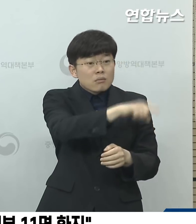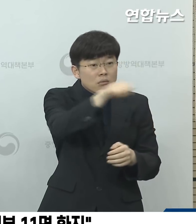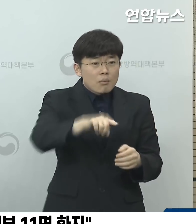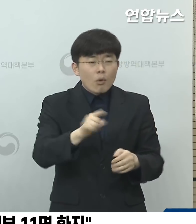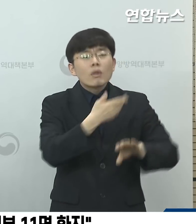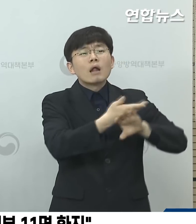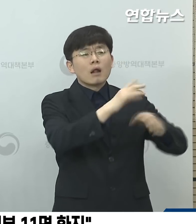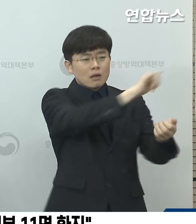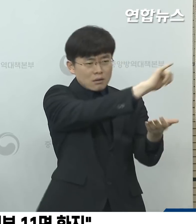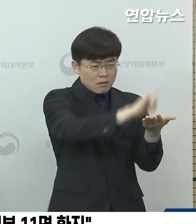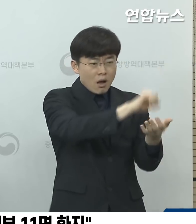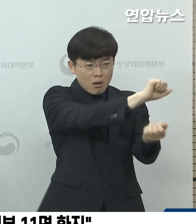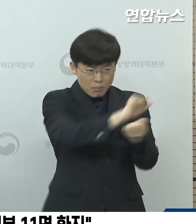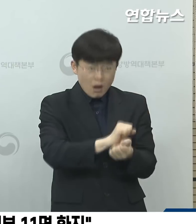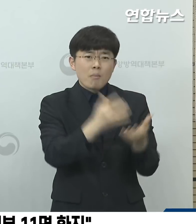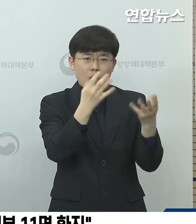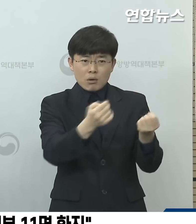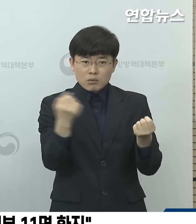유입 사례가 많고